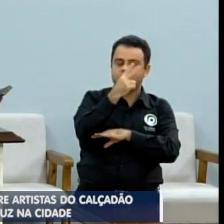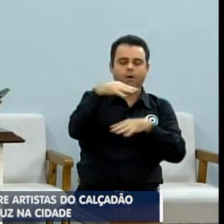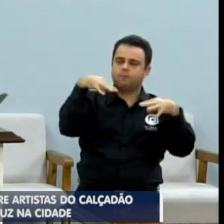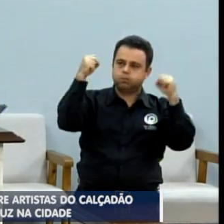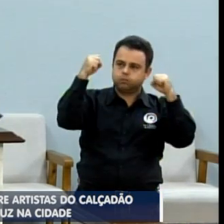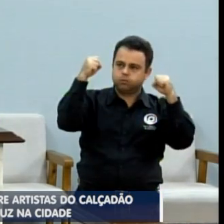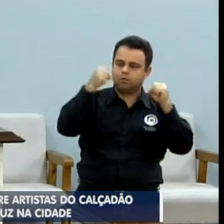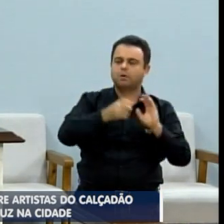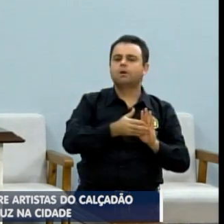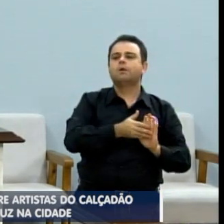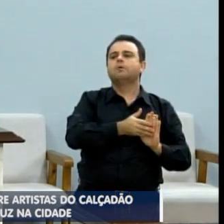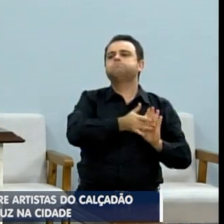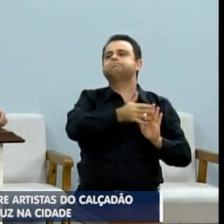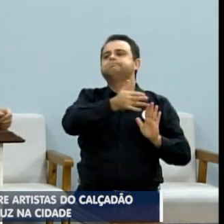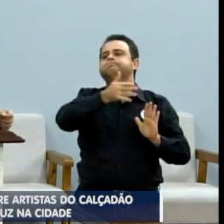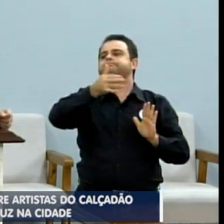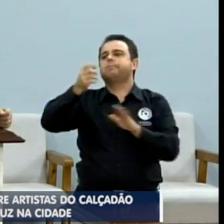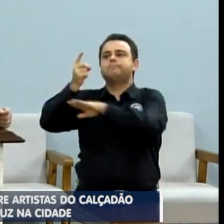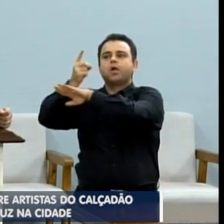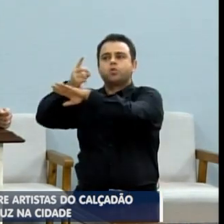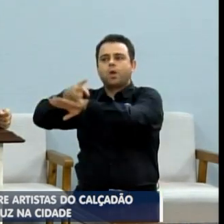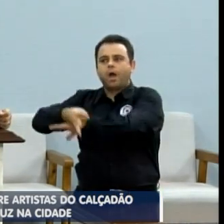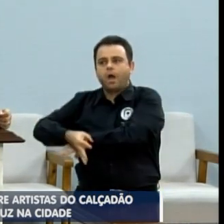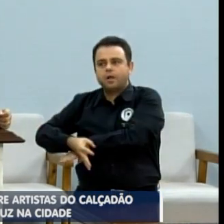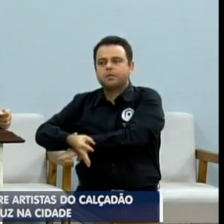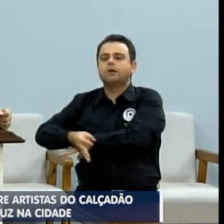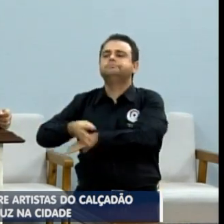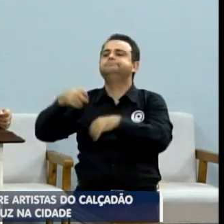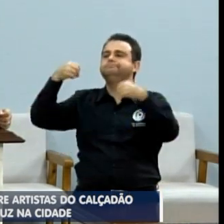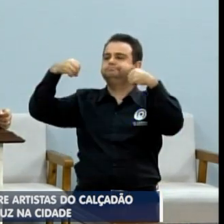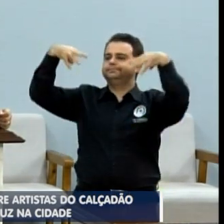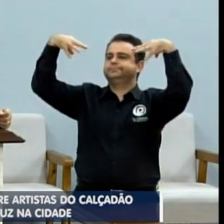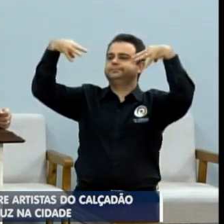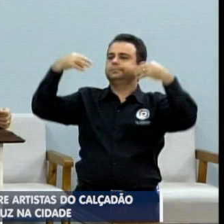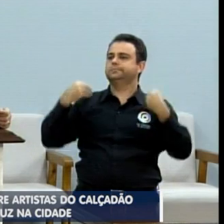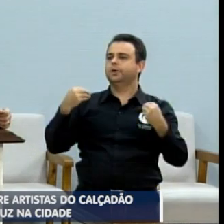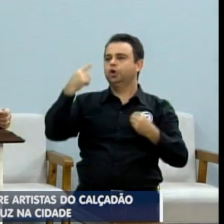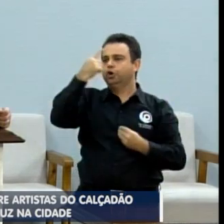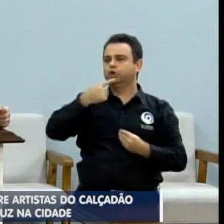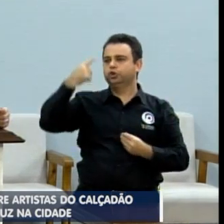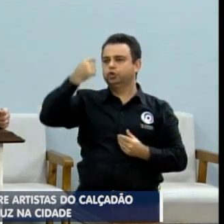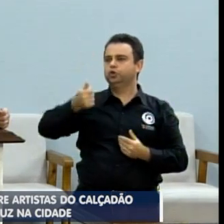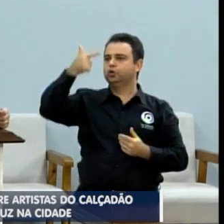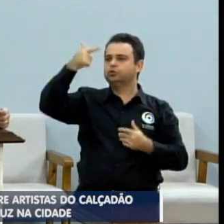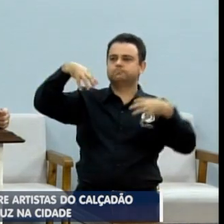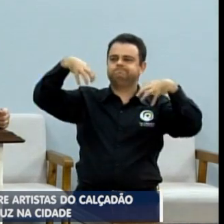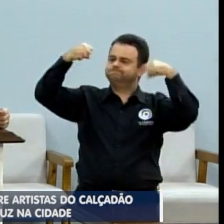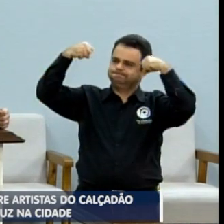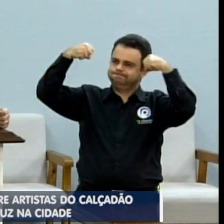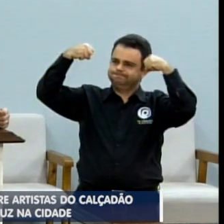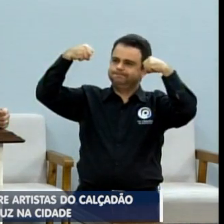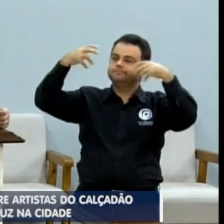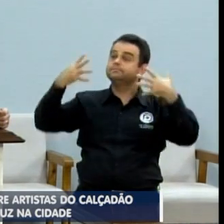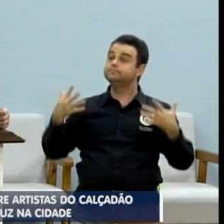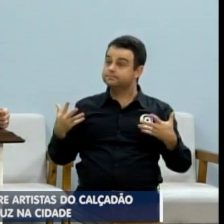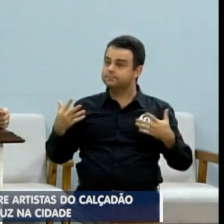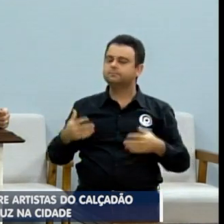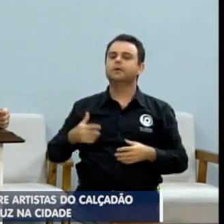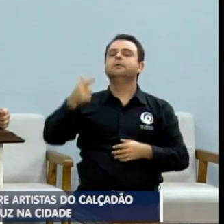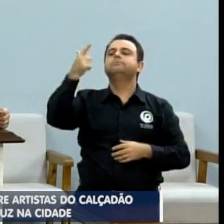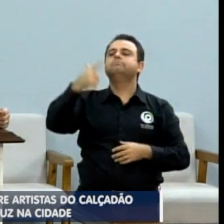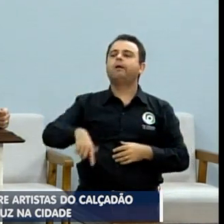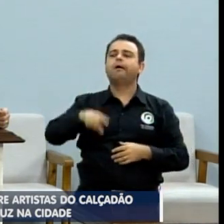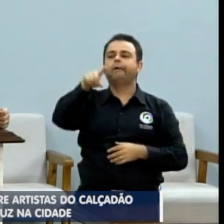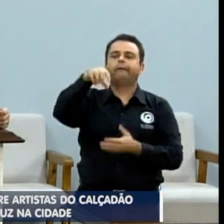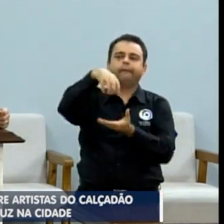Se não tem estrutura, CPFL, que inclusive também está devendo aí umas podas de árvore que eu estou pedindo,